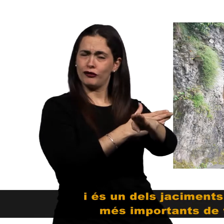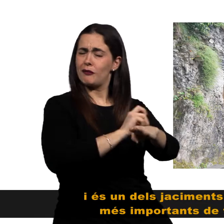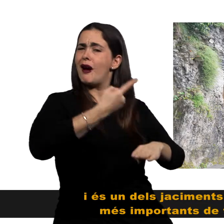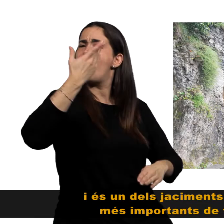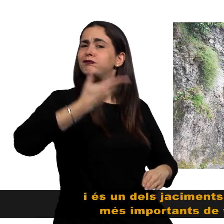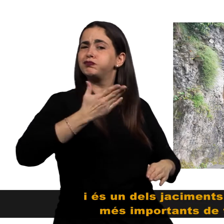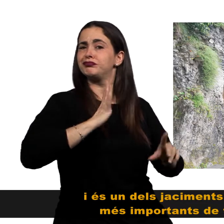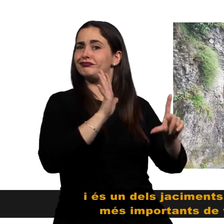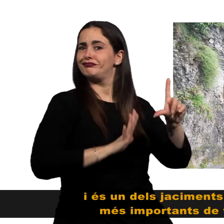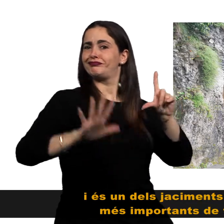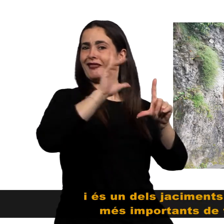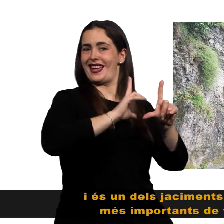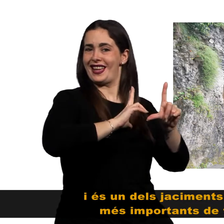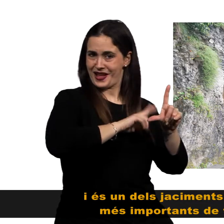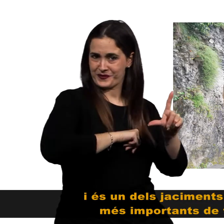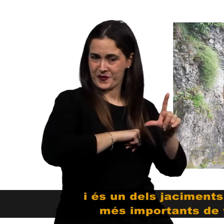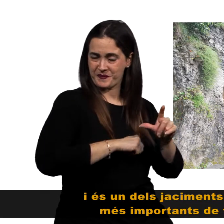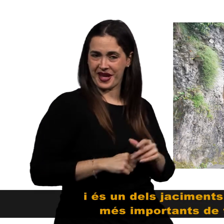paleontològics més importants de tota Europa.